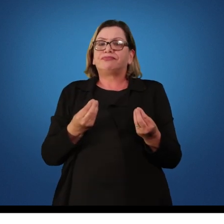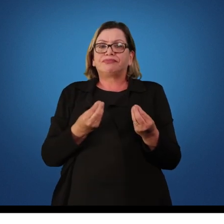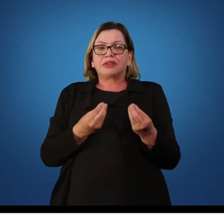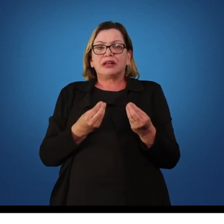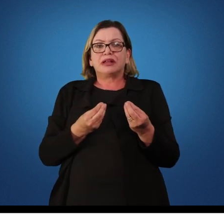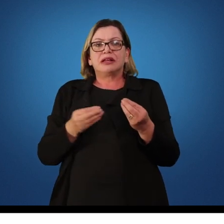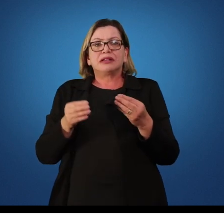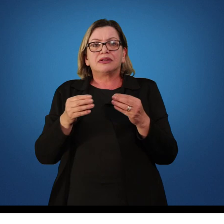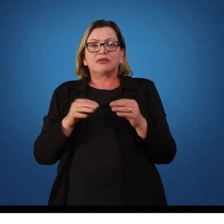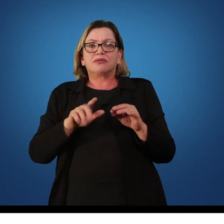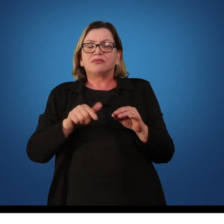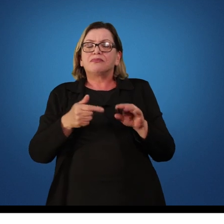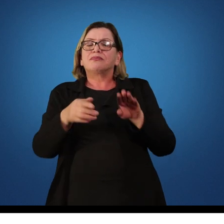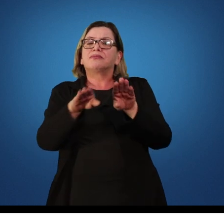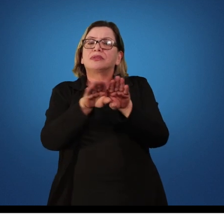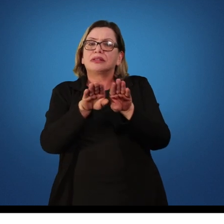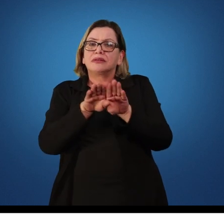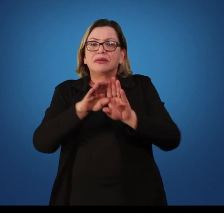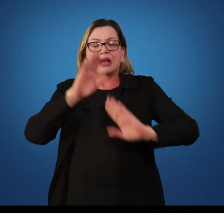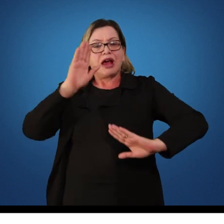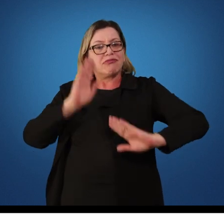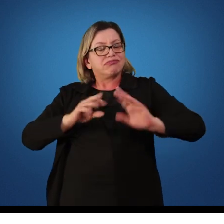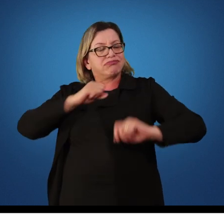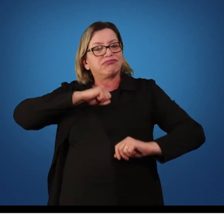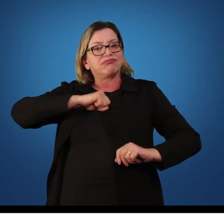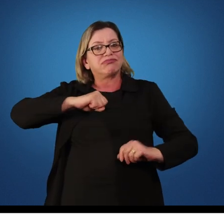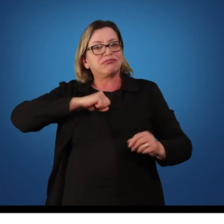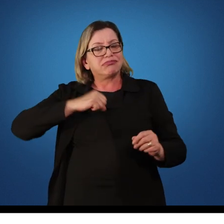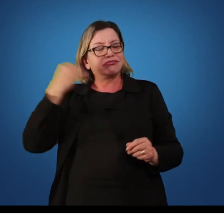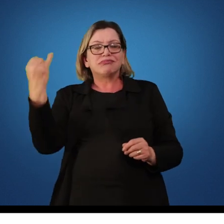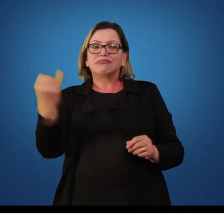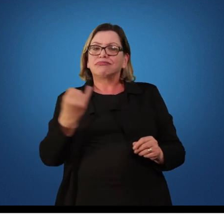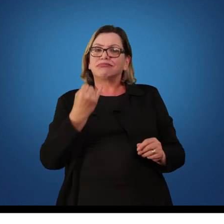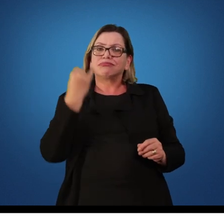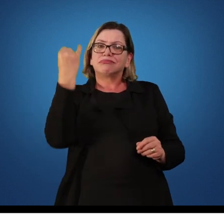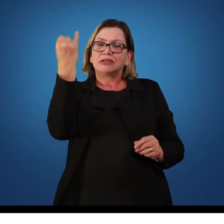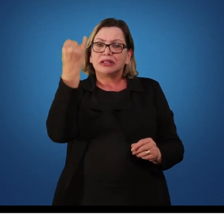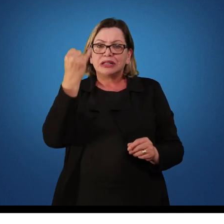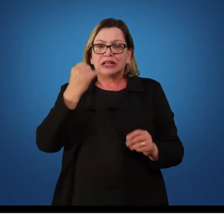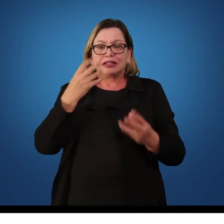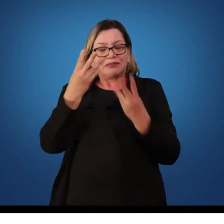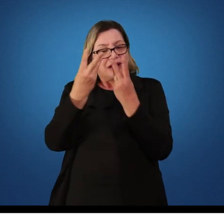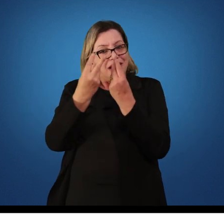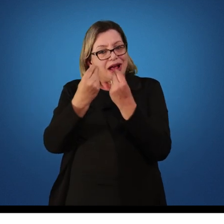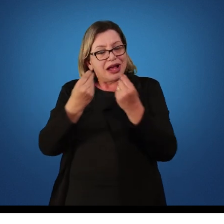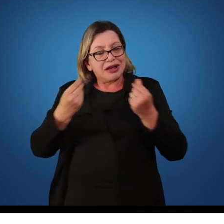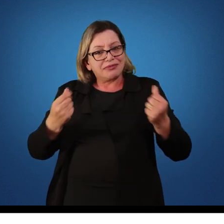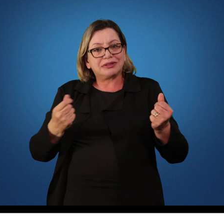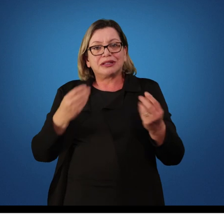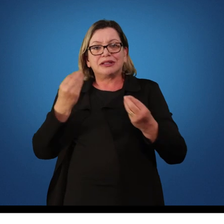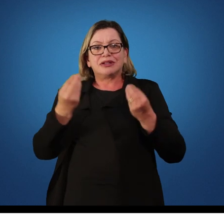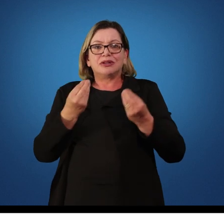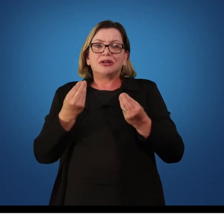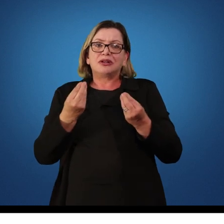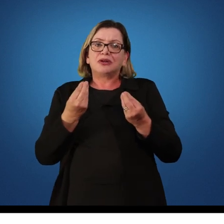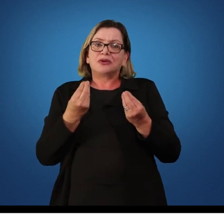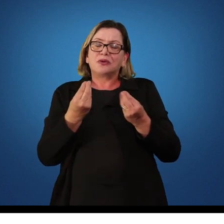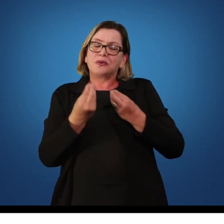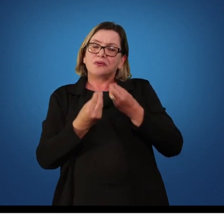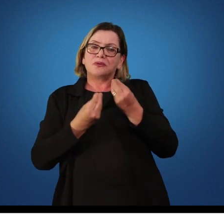Por outro lado, algumas capacidades são importantes para muitas habilidades, como o